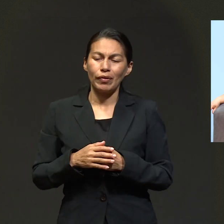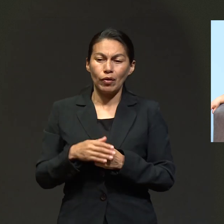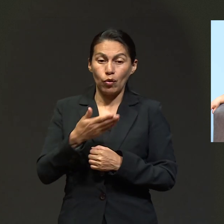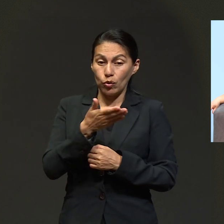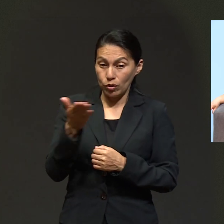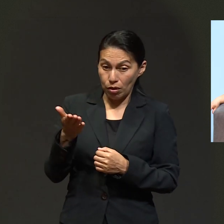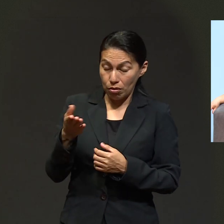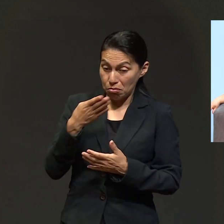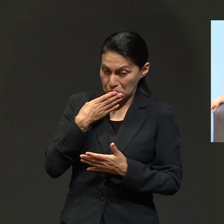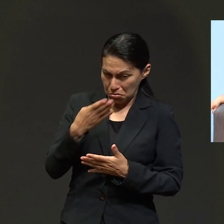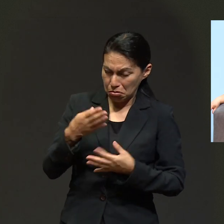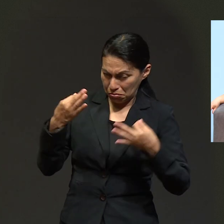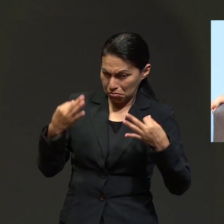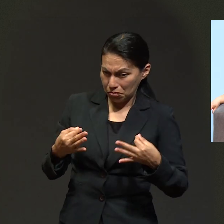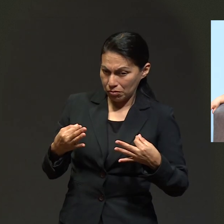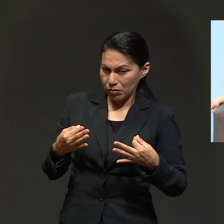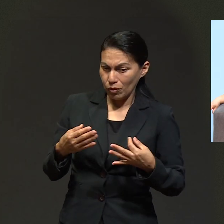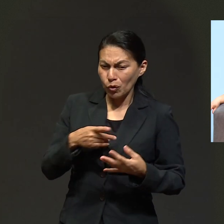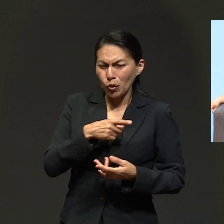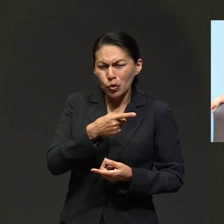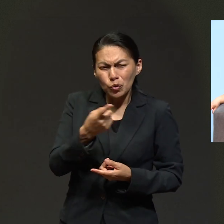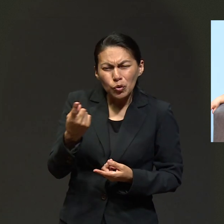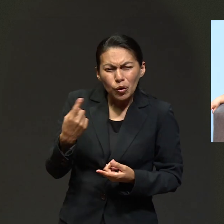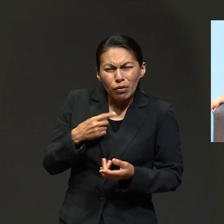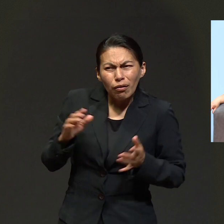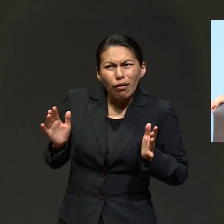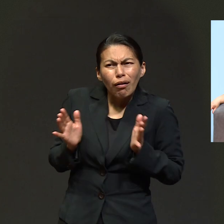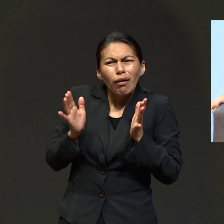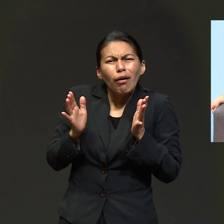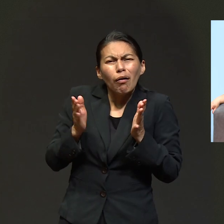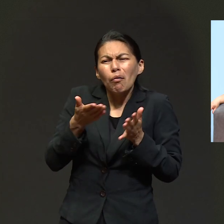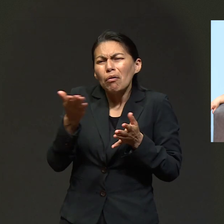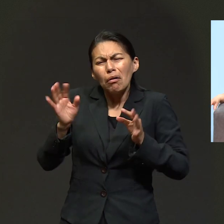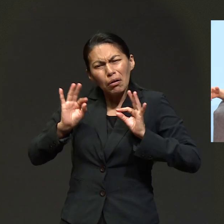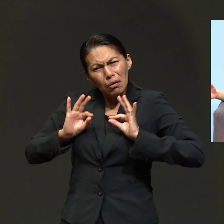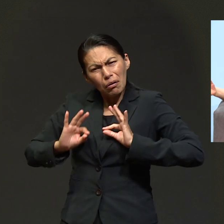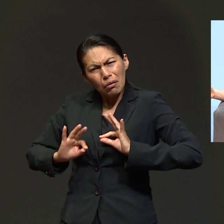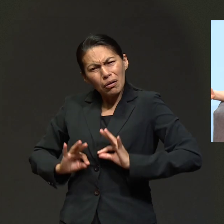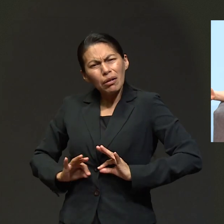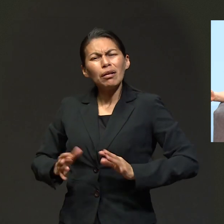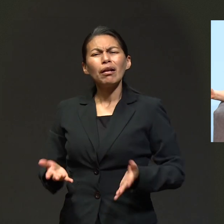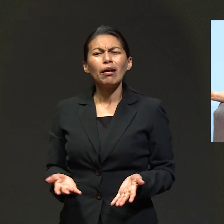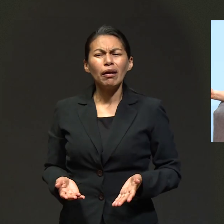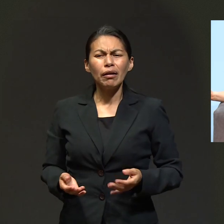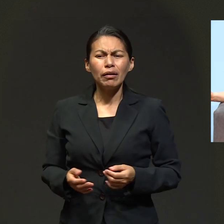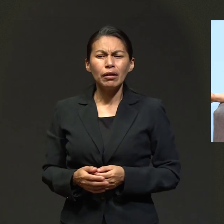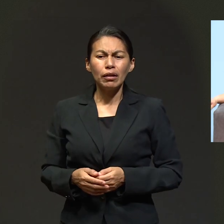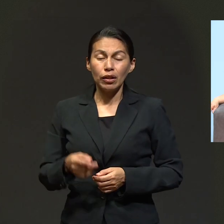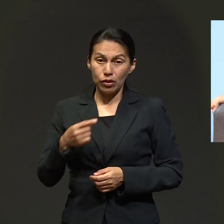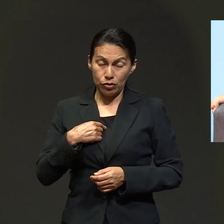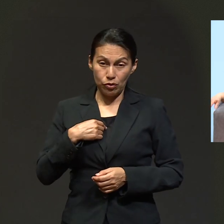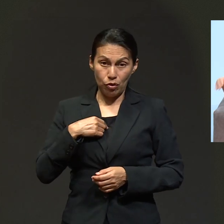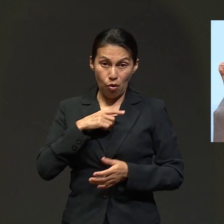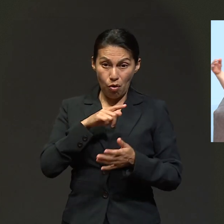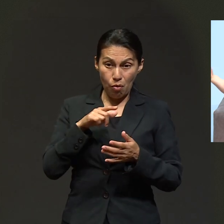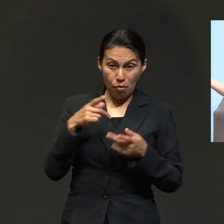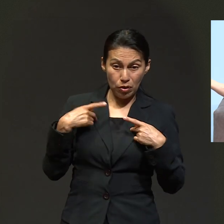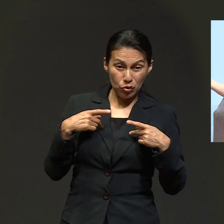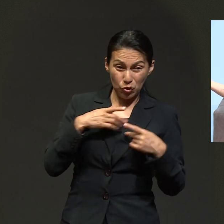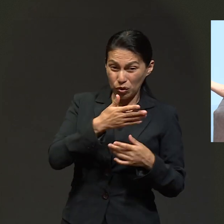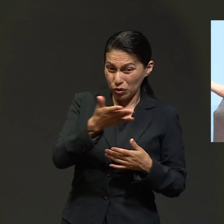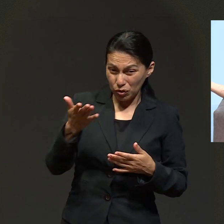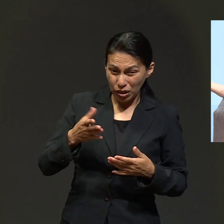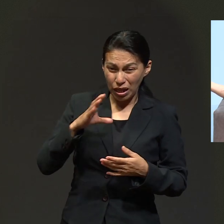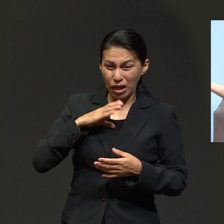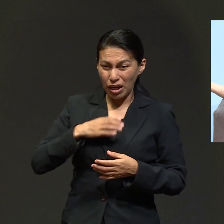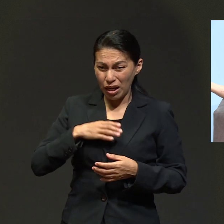porque queremos que usted se recupere, porque estamos impresionados. ¿Cómo usted está como si nada? Dice, y yo estaba